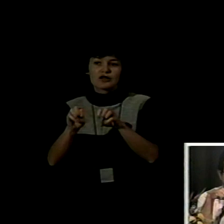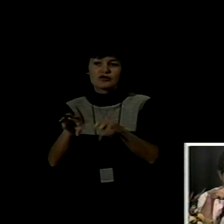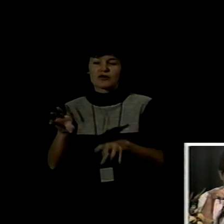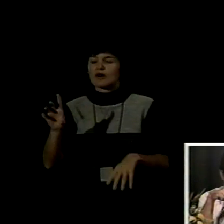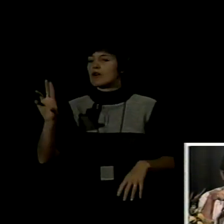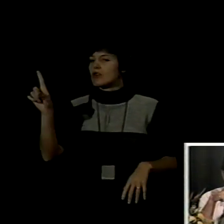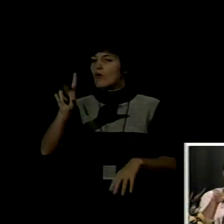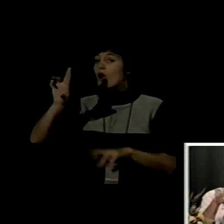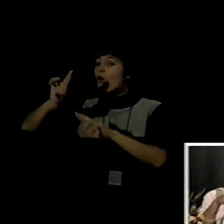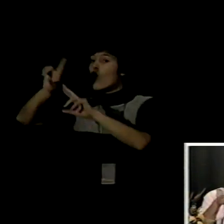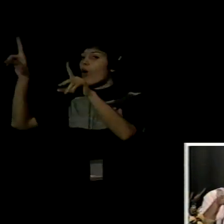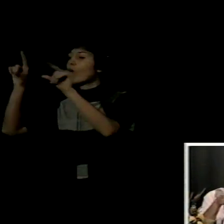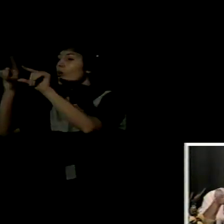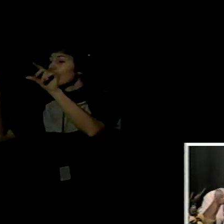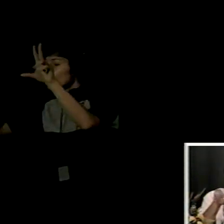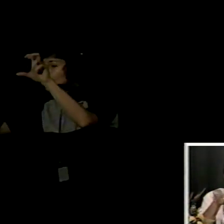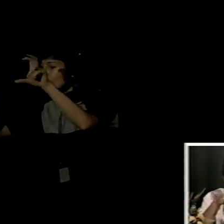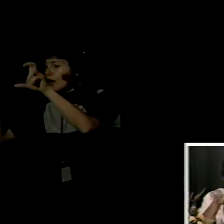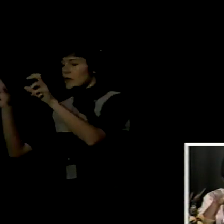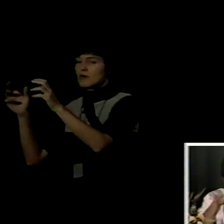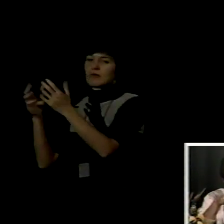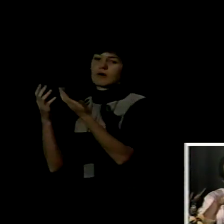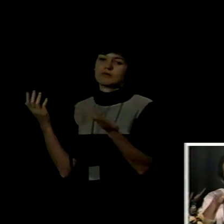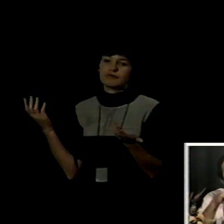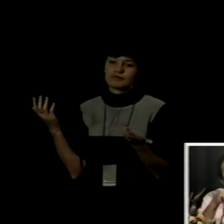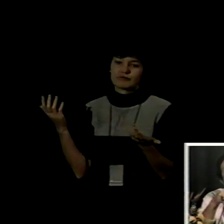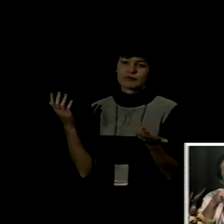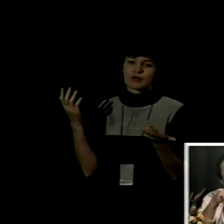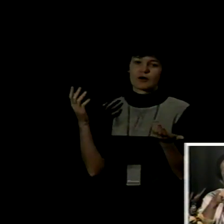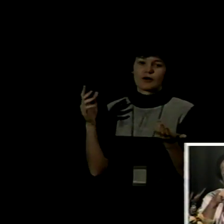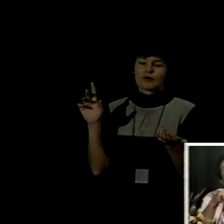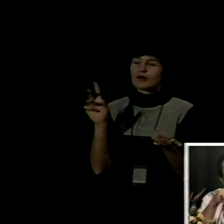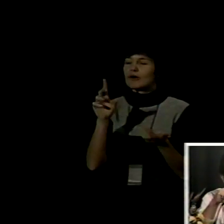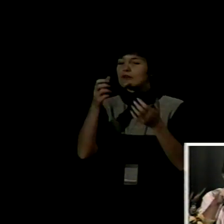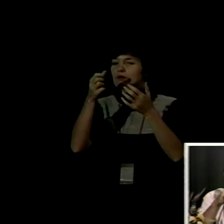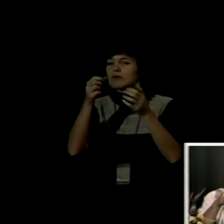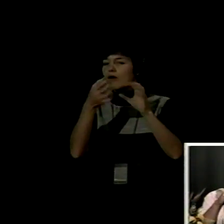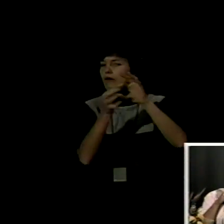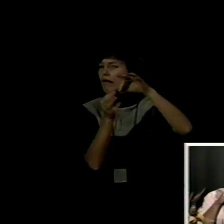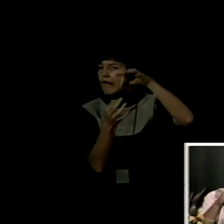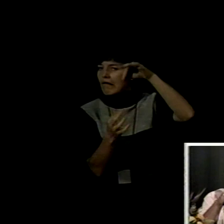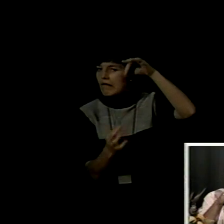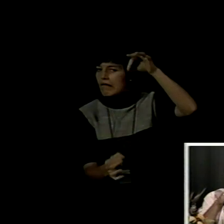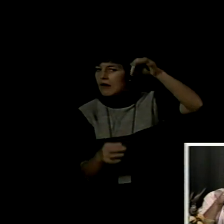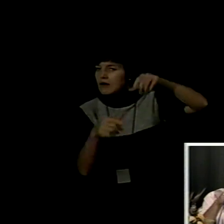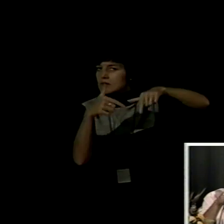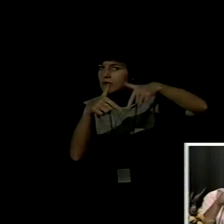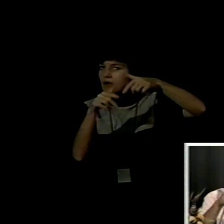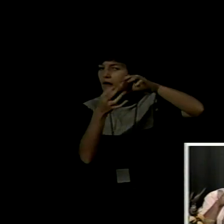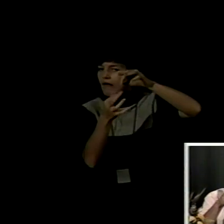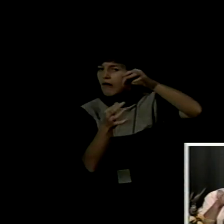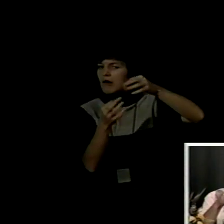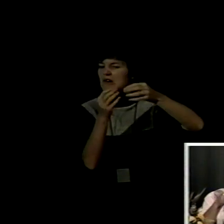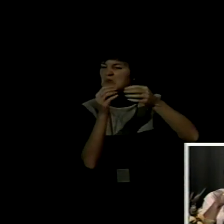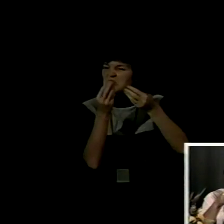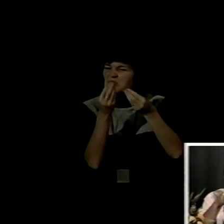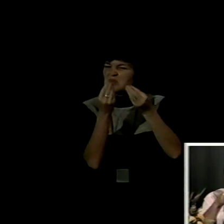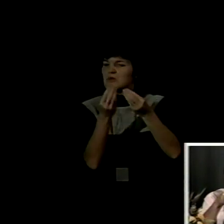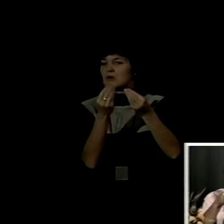los trabajos realizados, sino de discutir a nivel teórico práctico y a nivel,